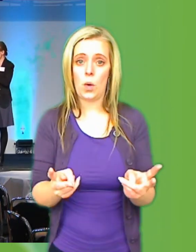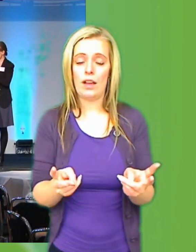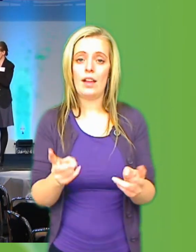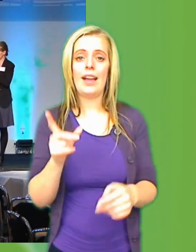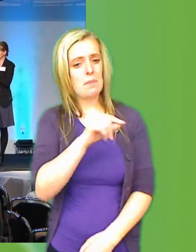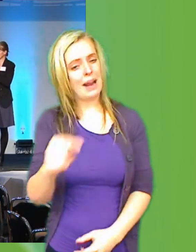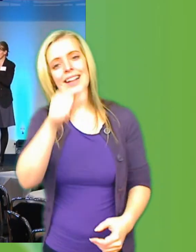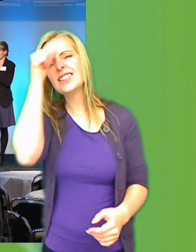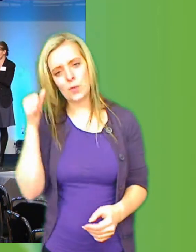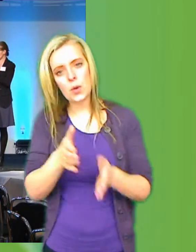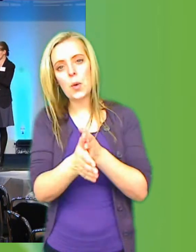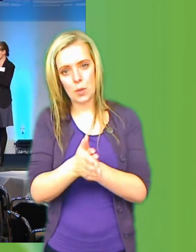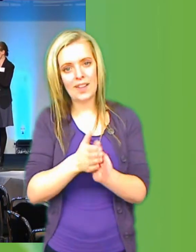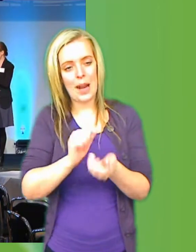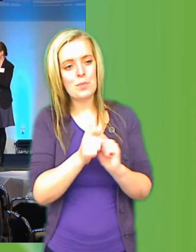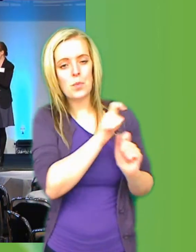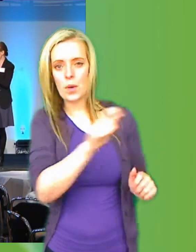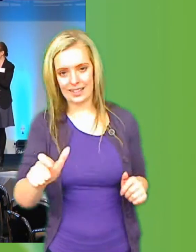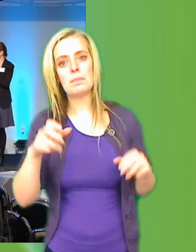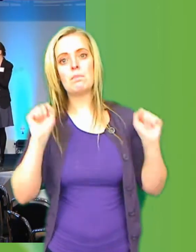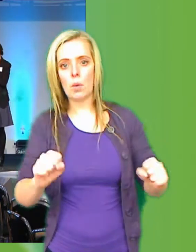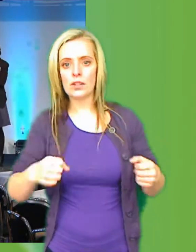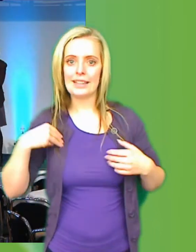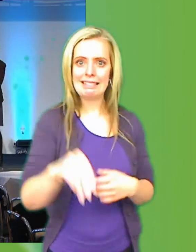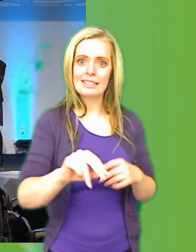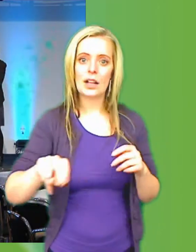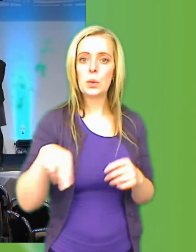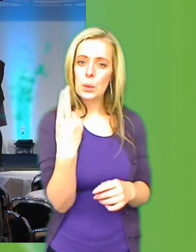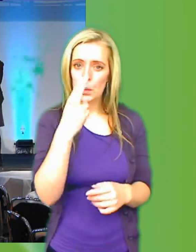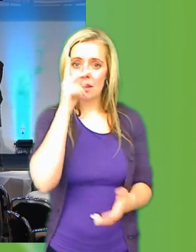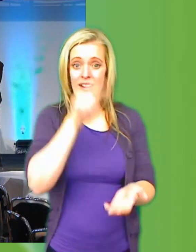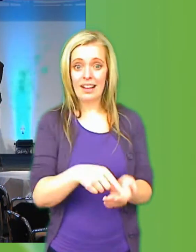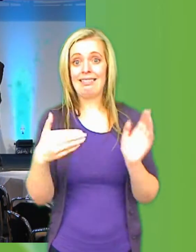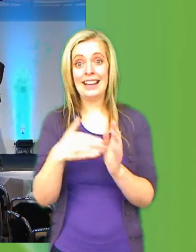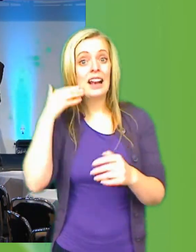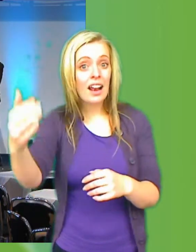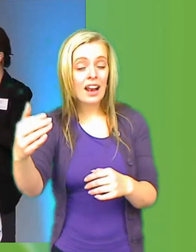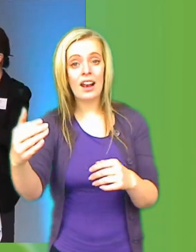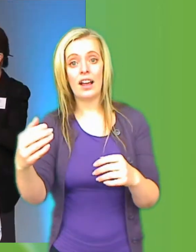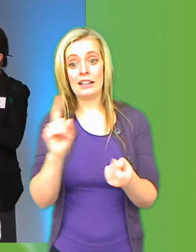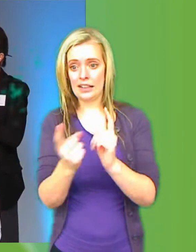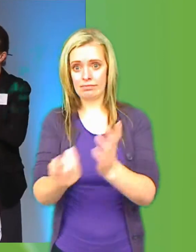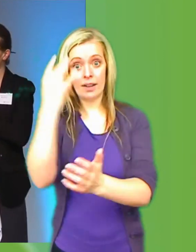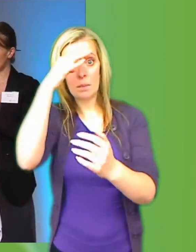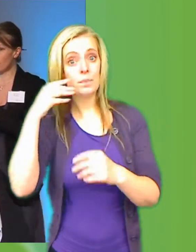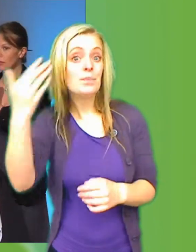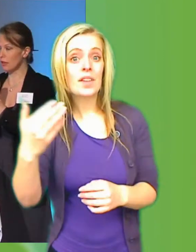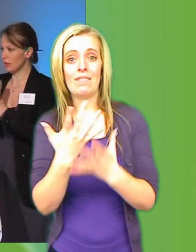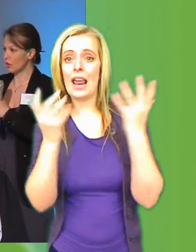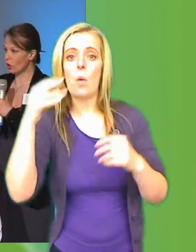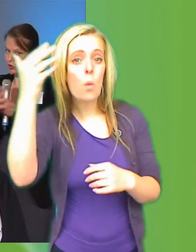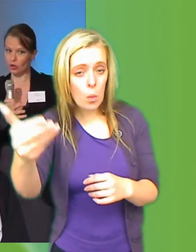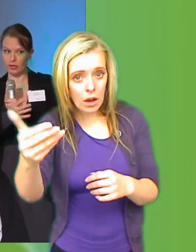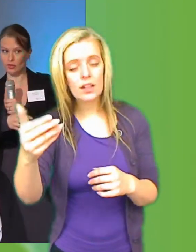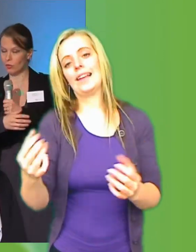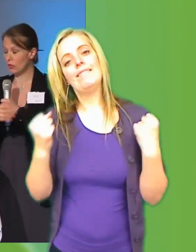att motivera för politiker att man måste satsa nu för någonting som kommer som problem om många år. Så det är viktigt